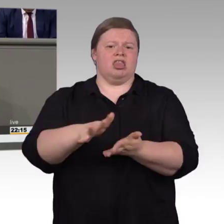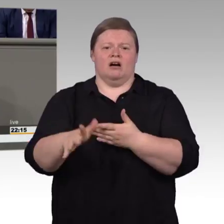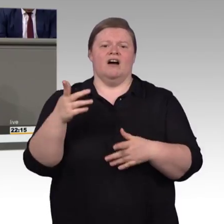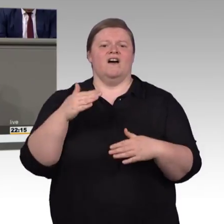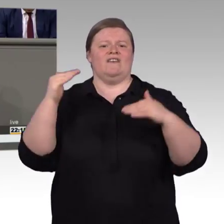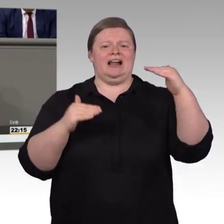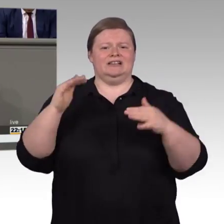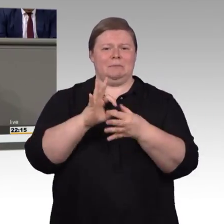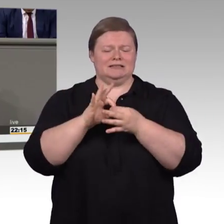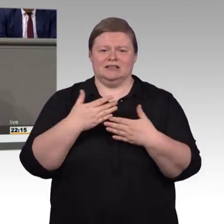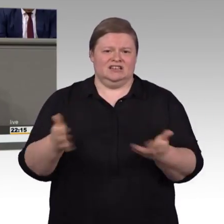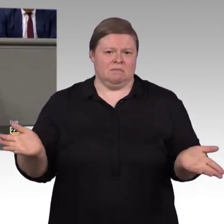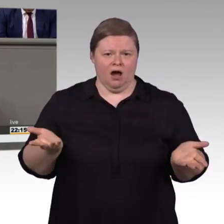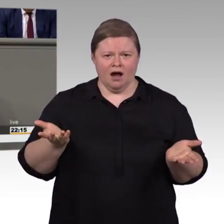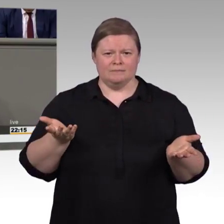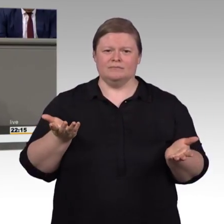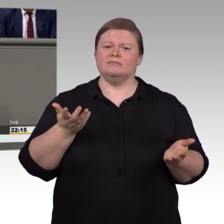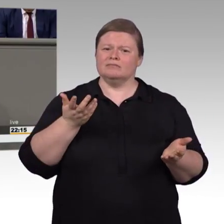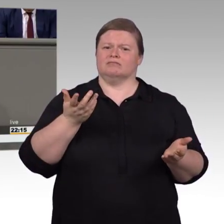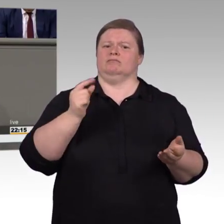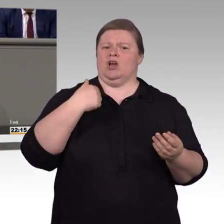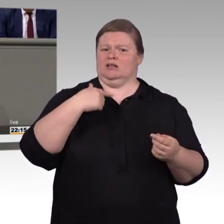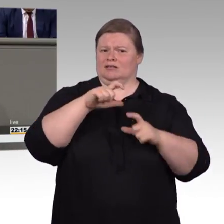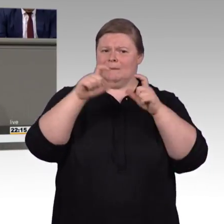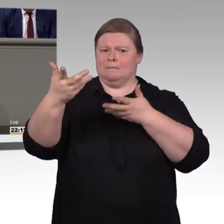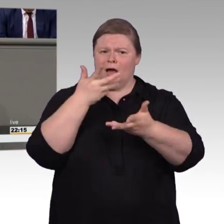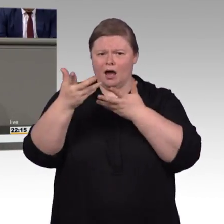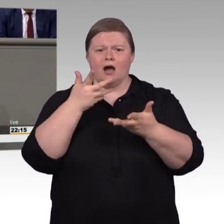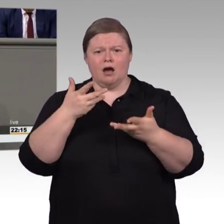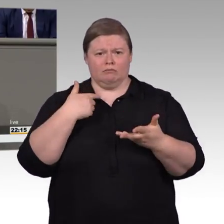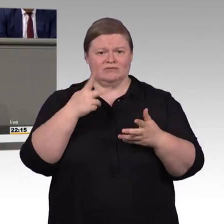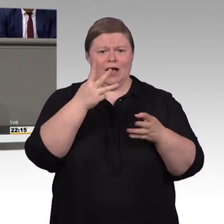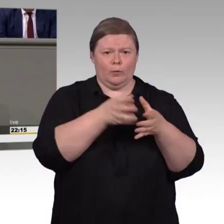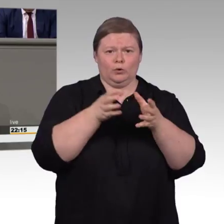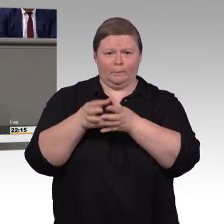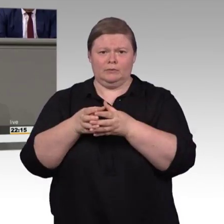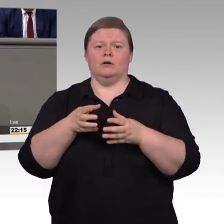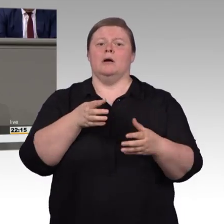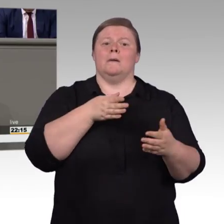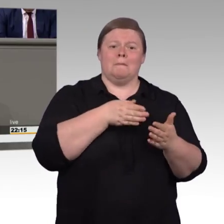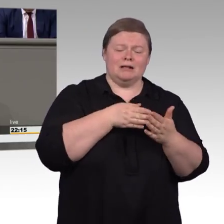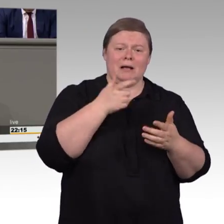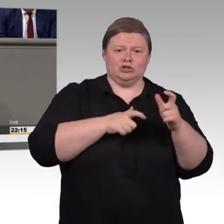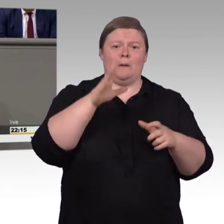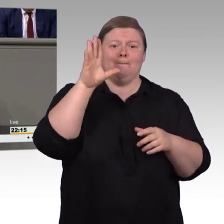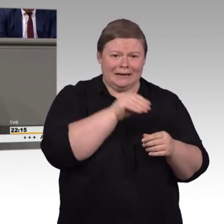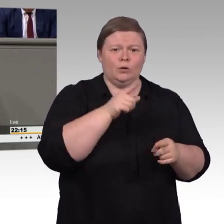ohne Behinderung, sollen gleichberechtigt und zufrieden miteinander leben können und zu einer Gruppe werden, zu einer Gemeinschaft, einer